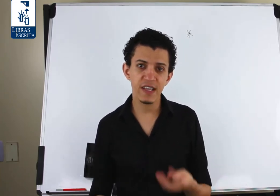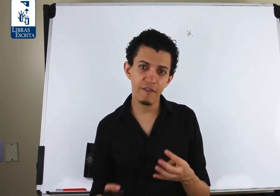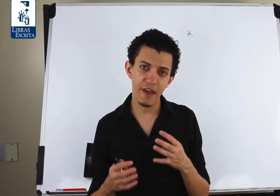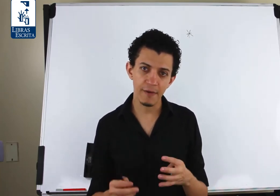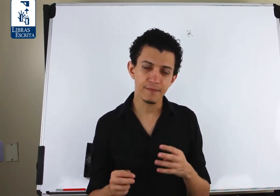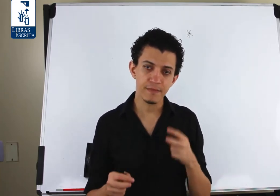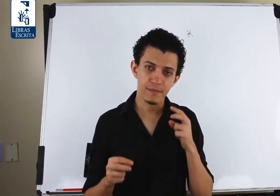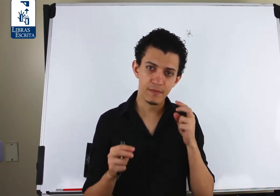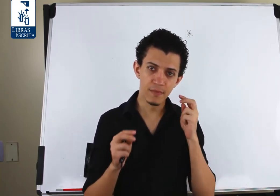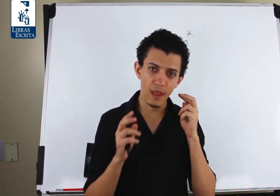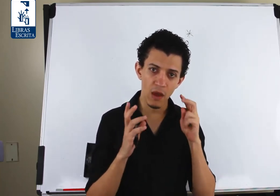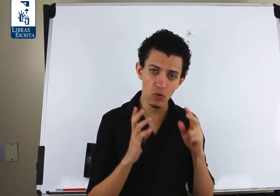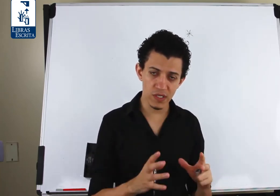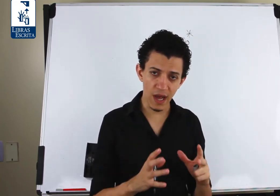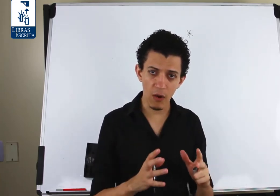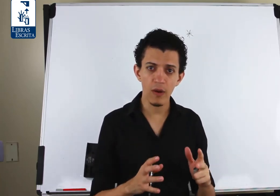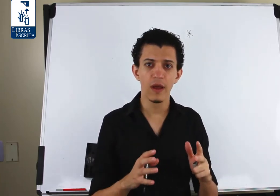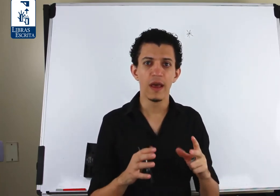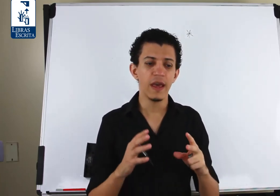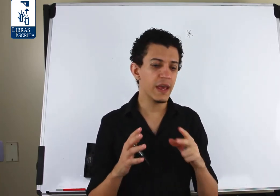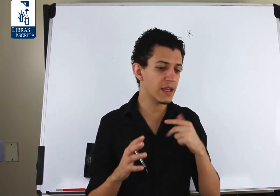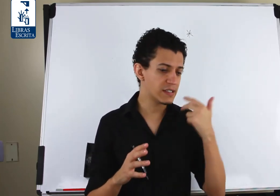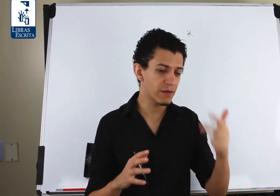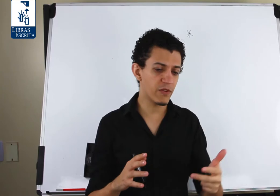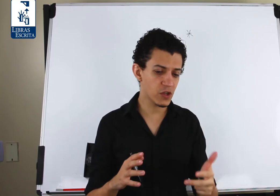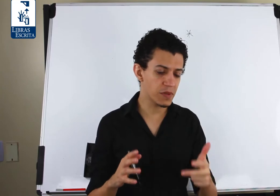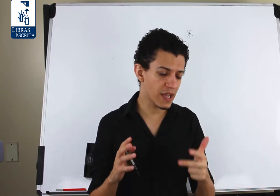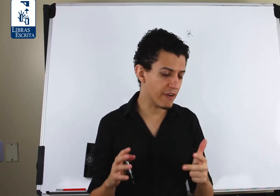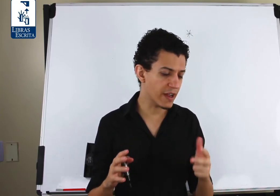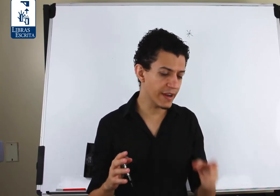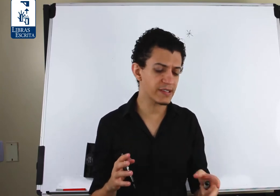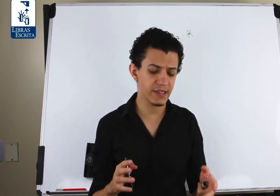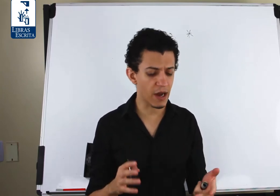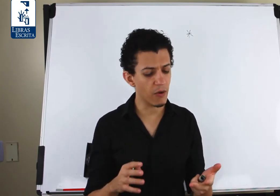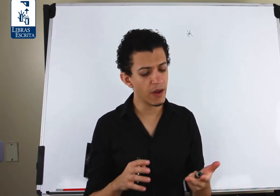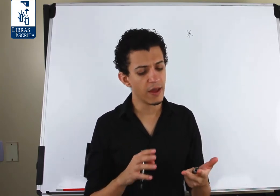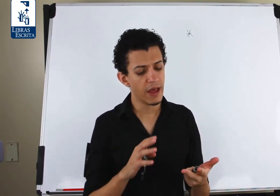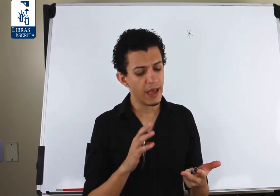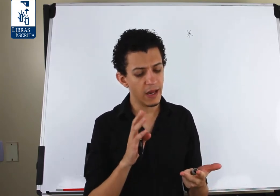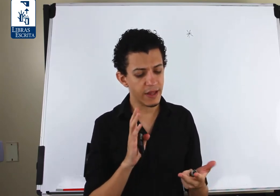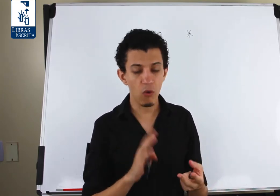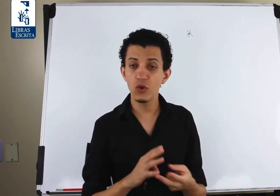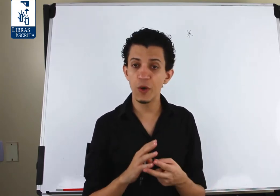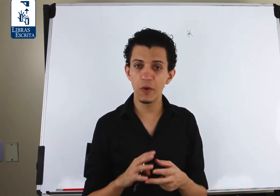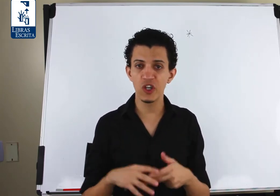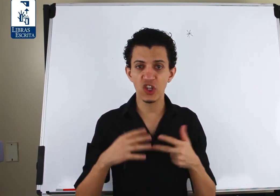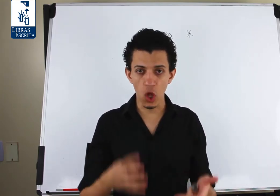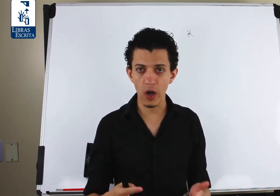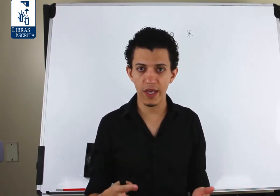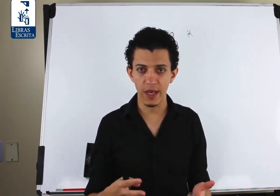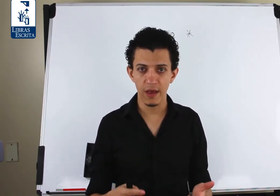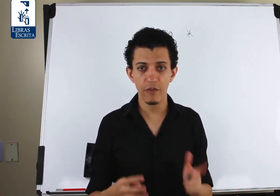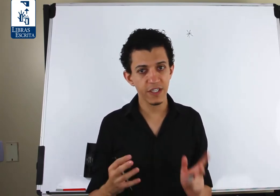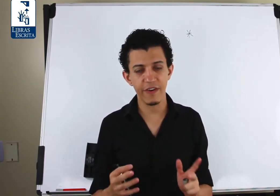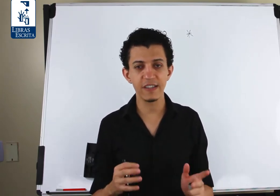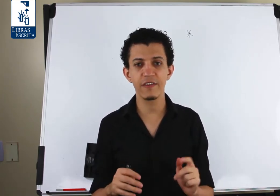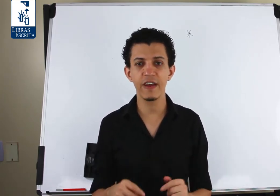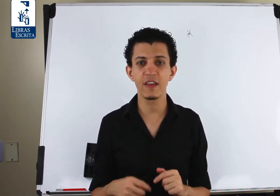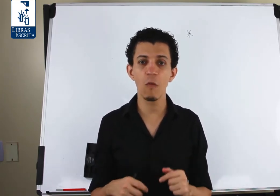escrever o sinal e se você observar que nesse sinal ele tem algum tipo de toque, você vai escrever então